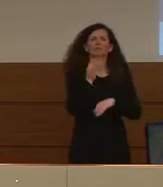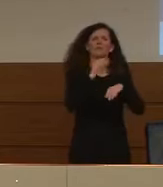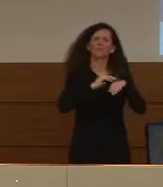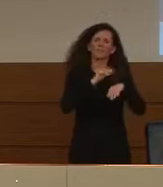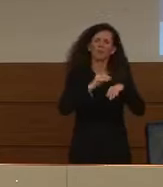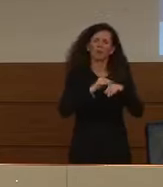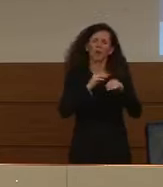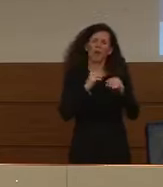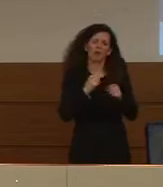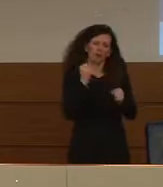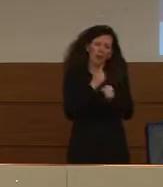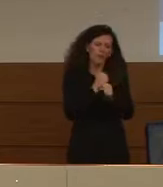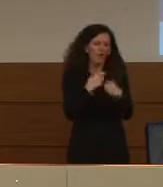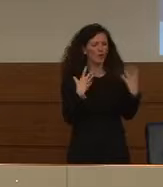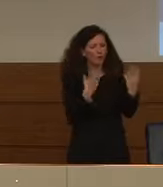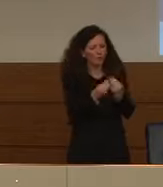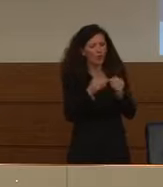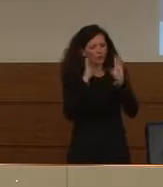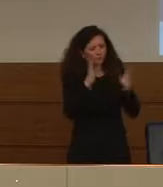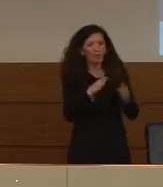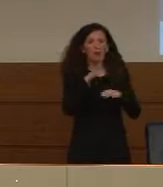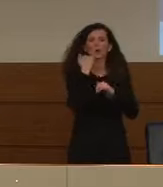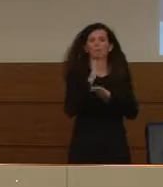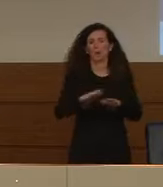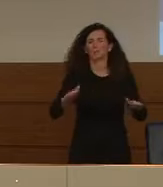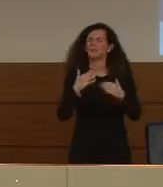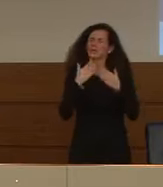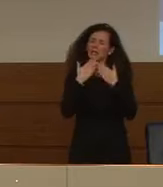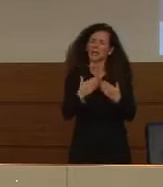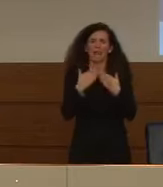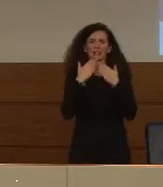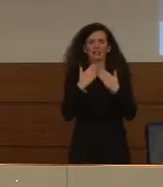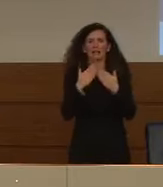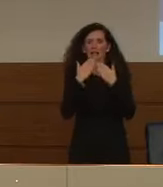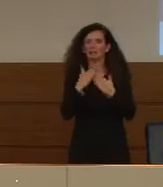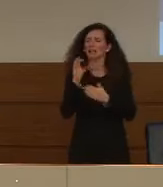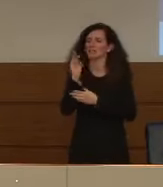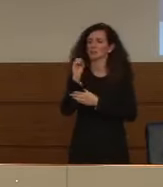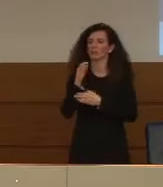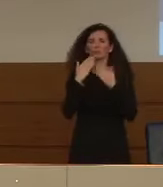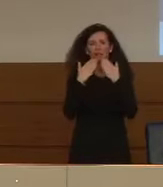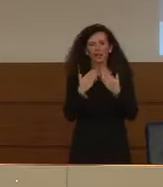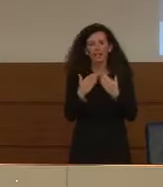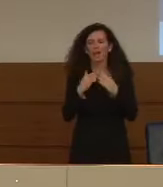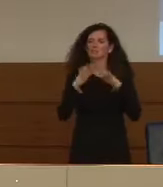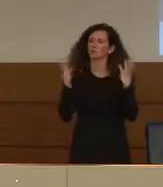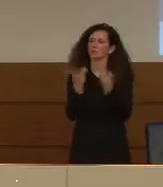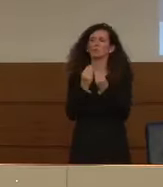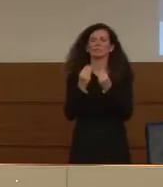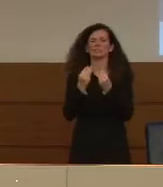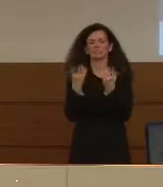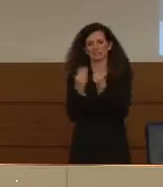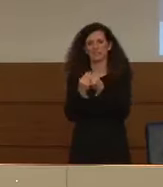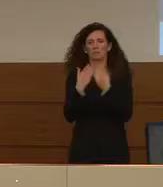dedicano ai bambini quindi un grazie di cuore per quello che stanno facendo. Grazie, grazie professore, ci associamo tutti.